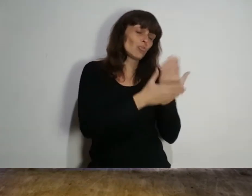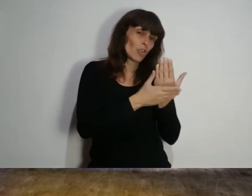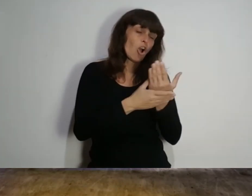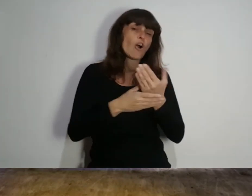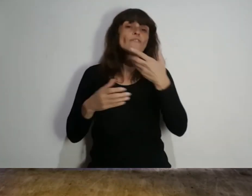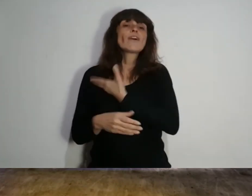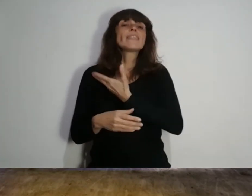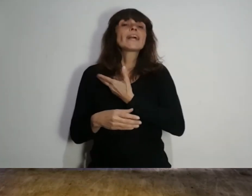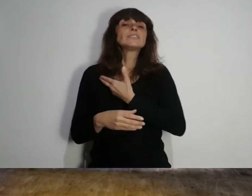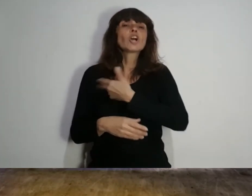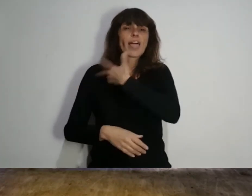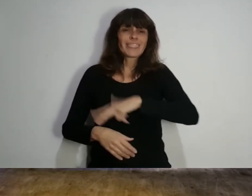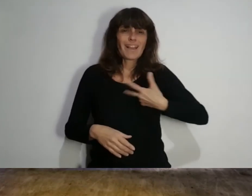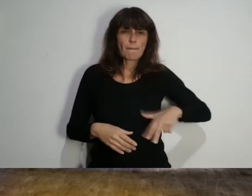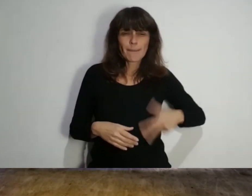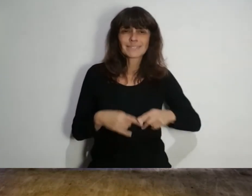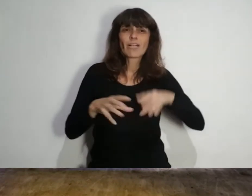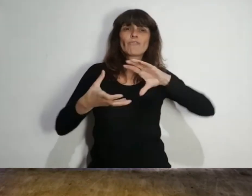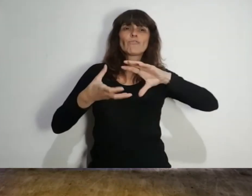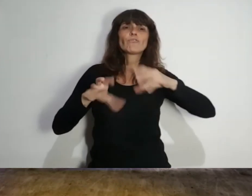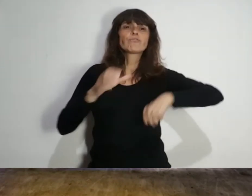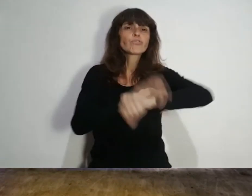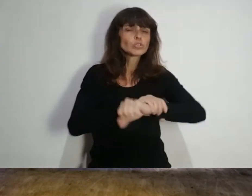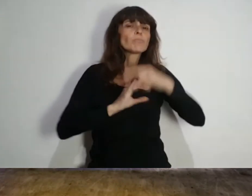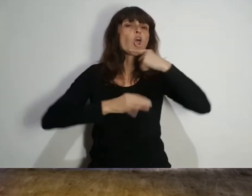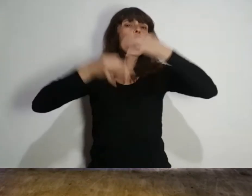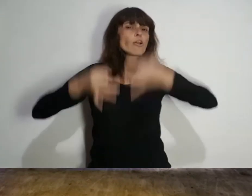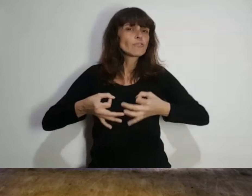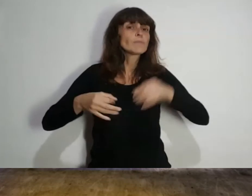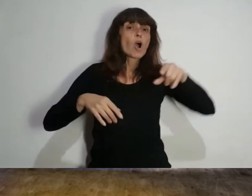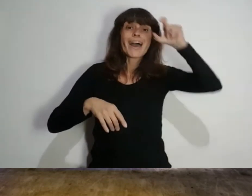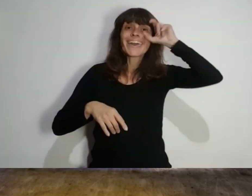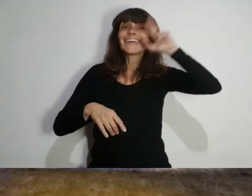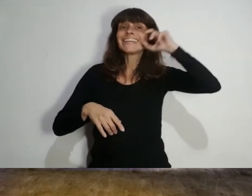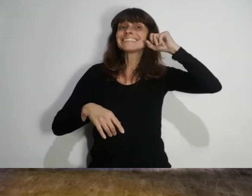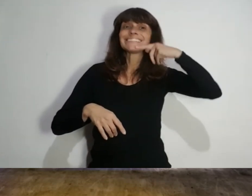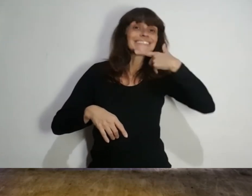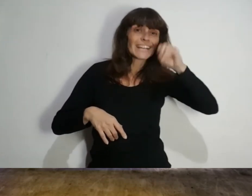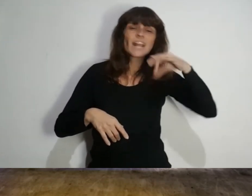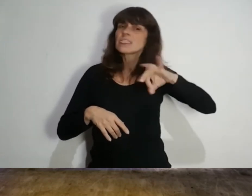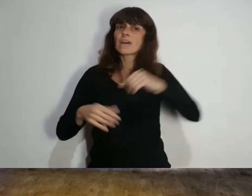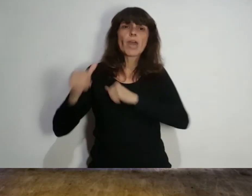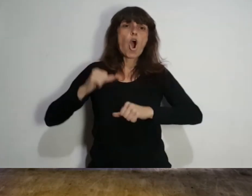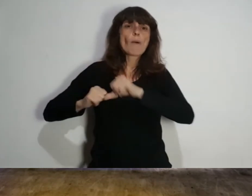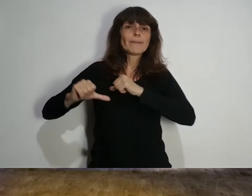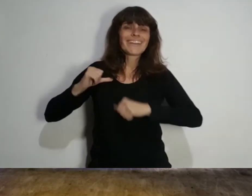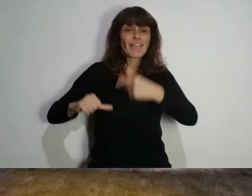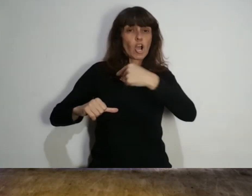Federación Danesa de Fútbol emitió un comunicado en el que confirmó que Eriksen deberá ser operado del corazón